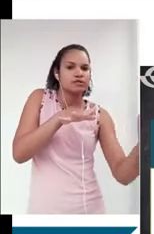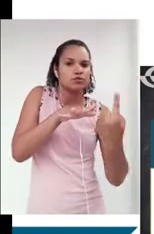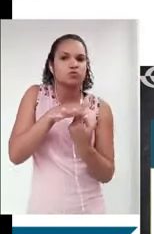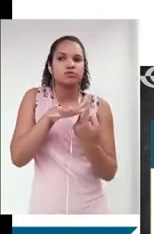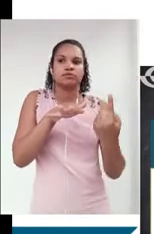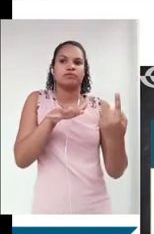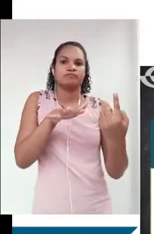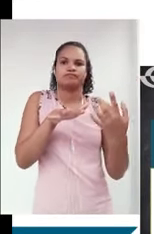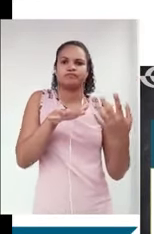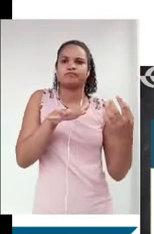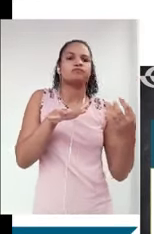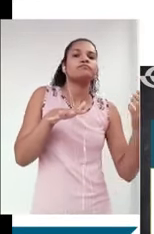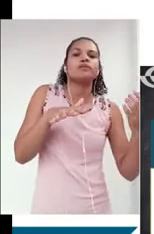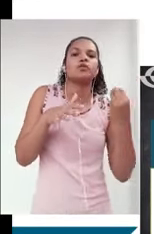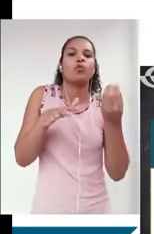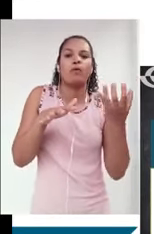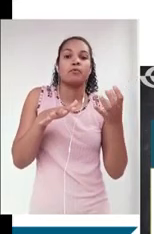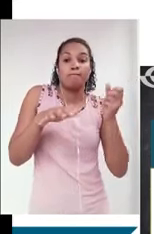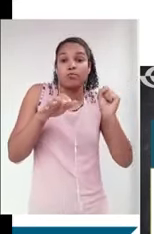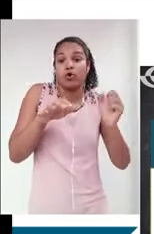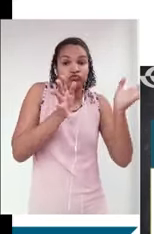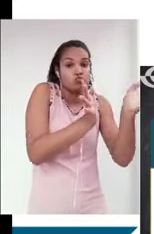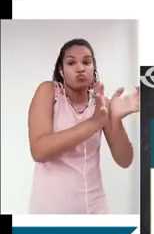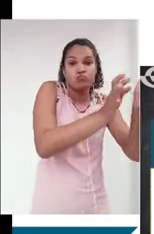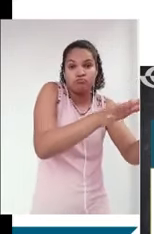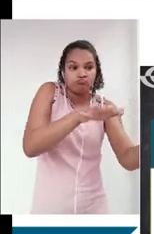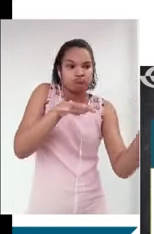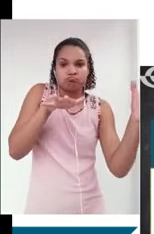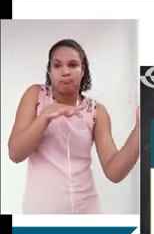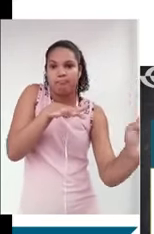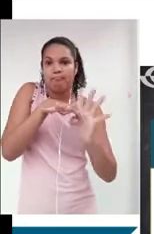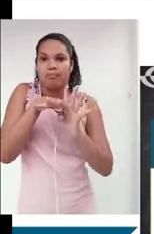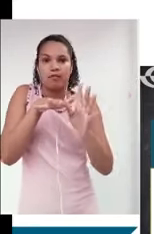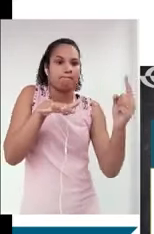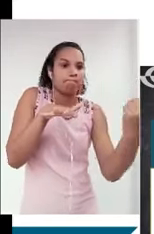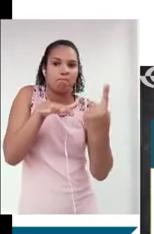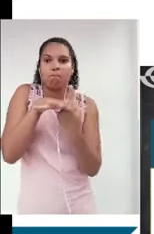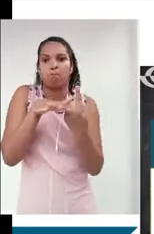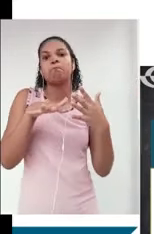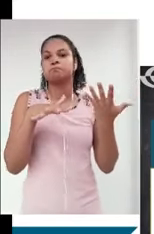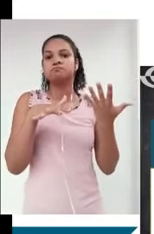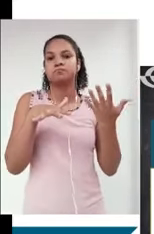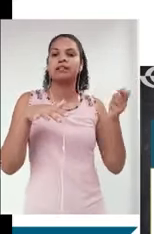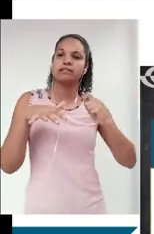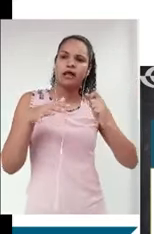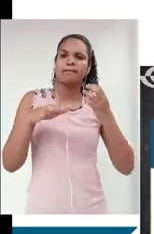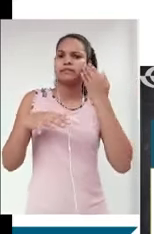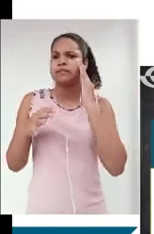Então, eu vou integrar, eu vou inserir um grupo específico, elemento. Então, percebam, a partir da interpretação dessas duas